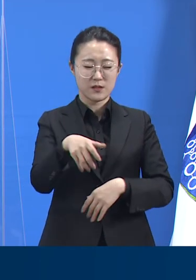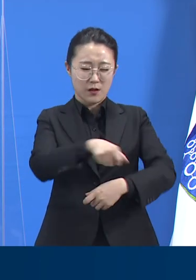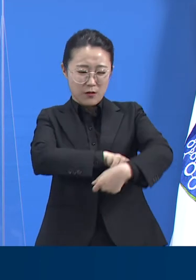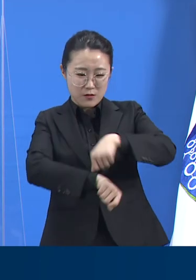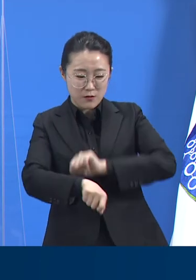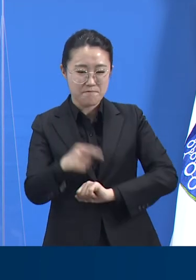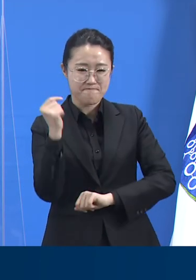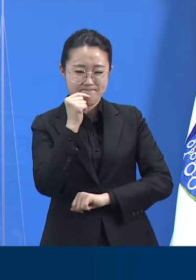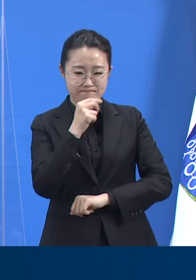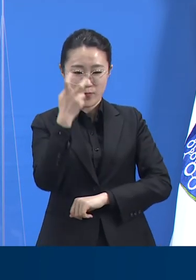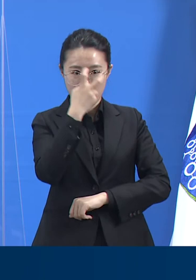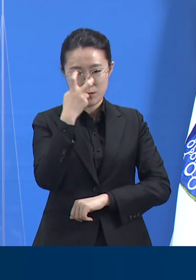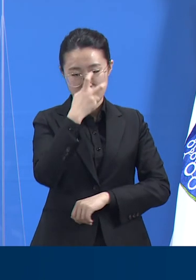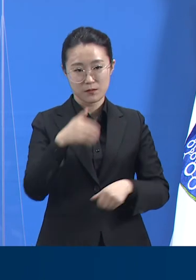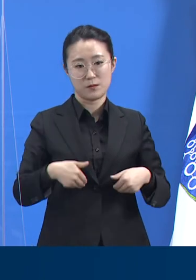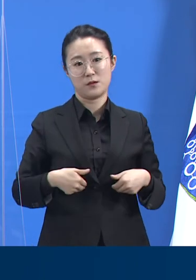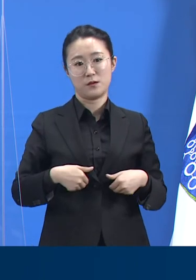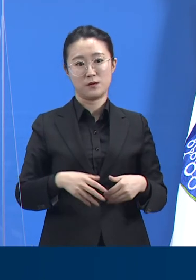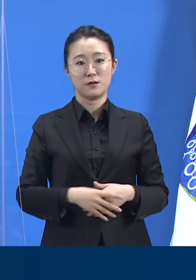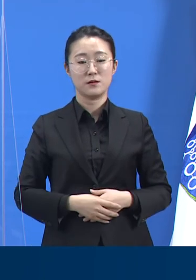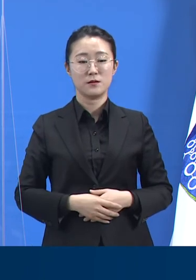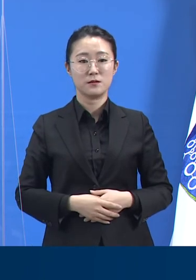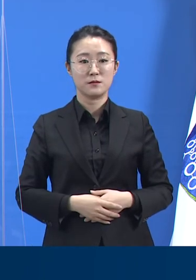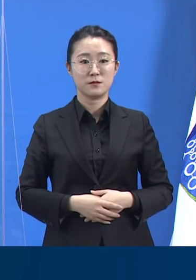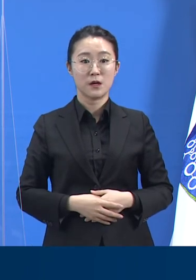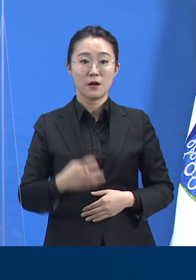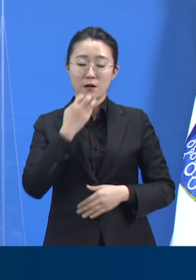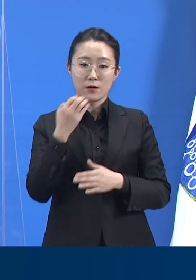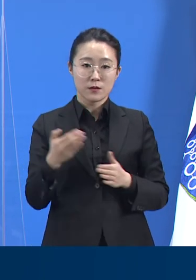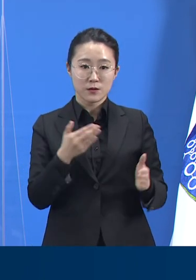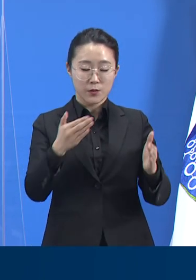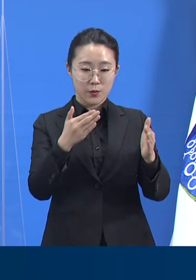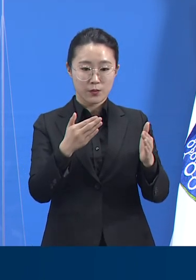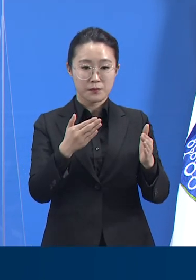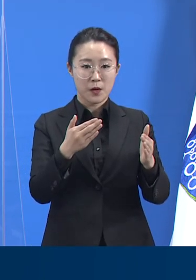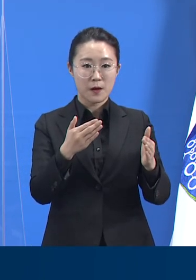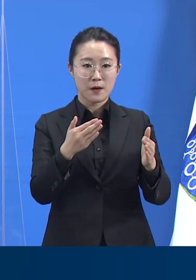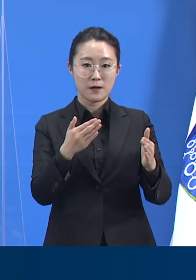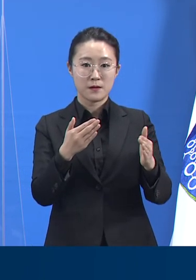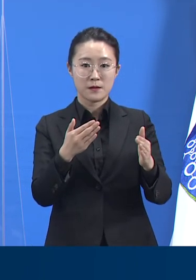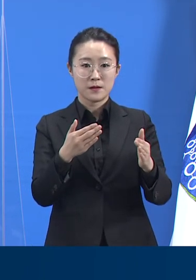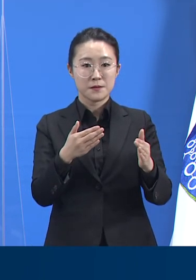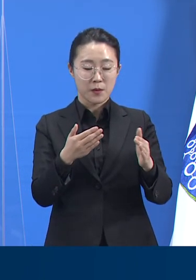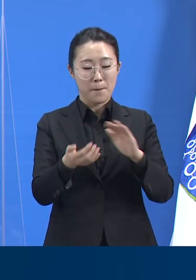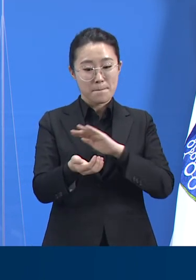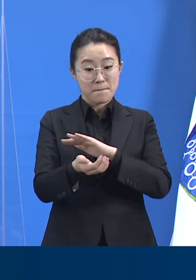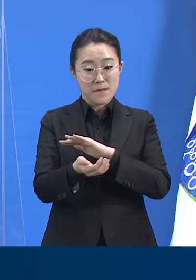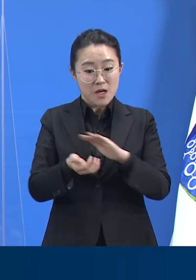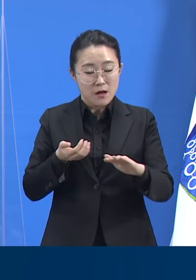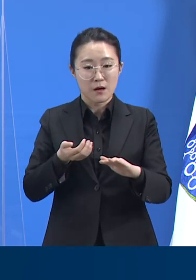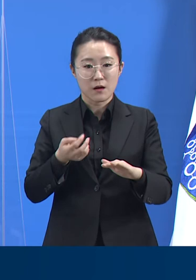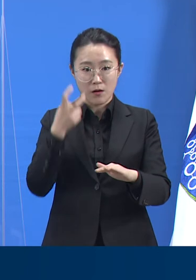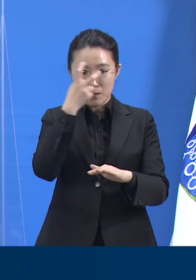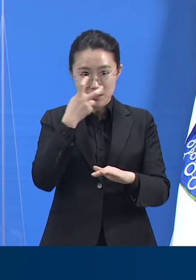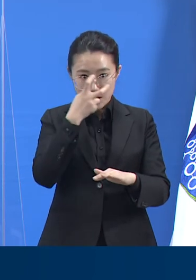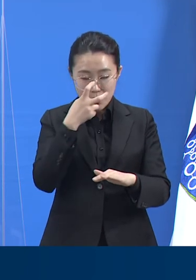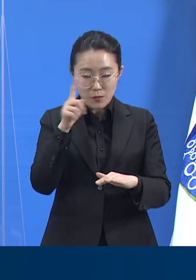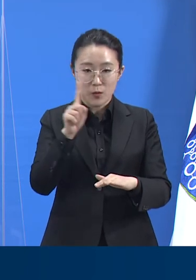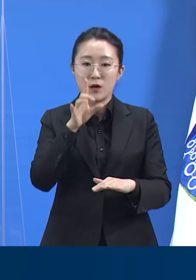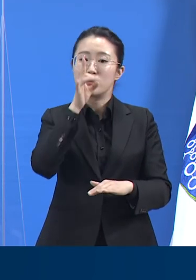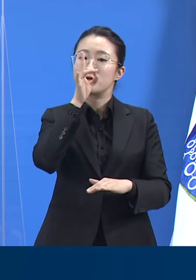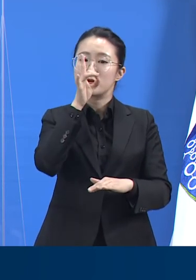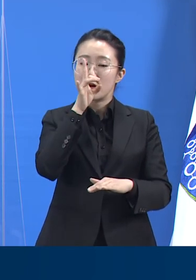판단이 있었습니다. 도의 선제검사 과정은 중앙방역대책본부와 사전에